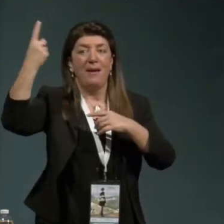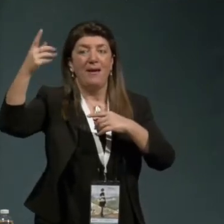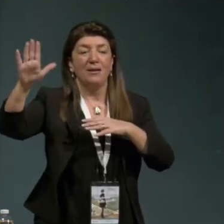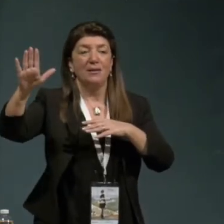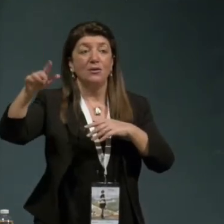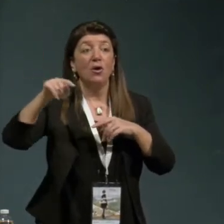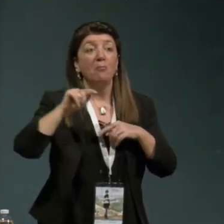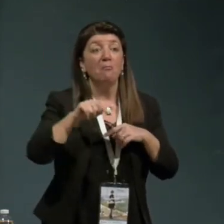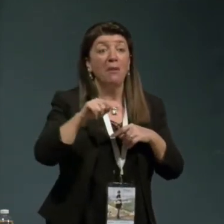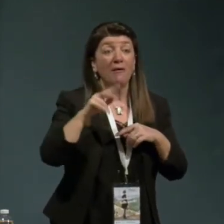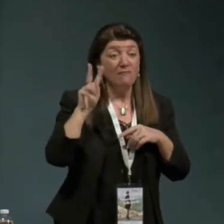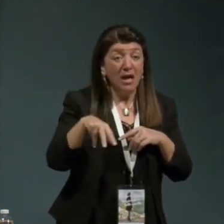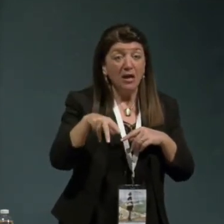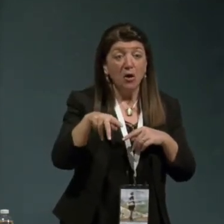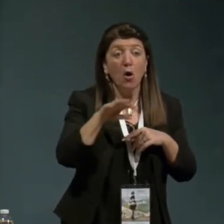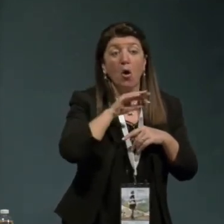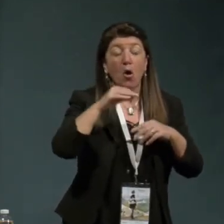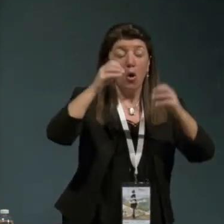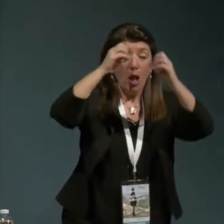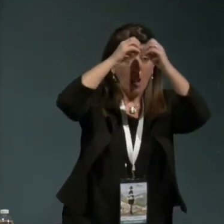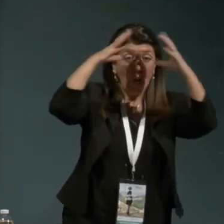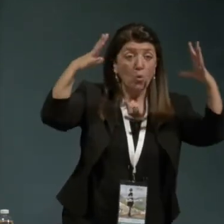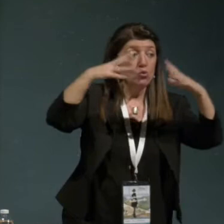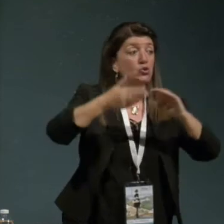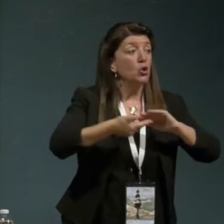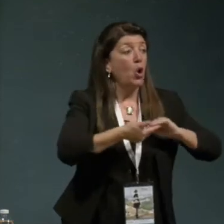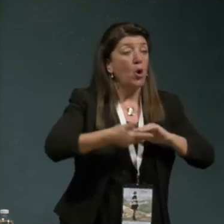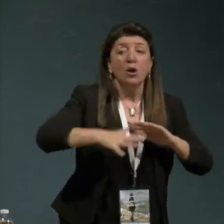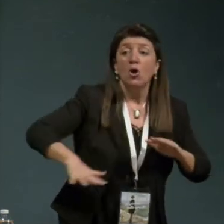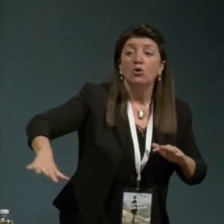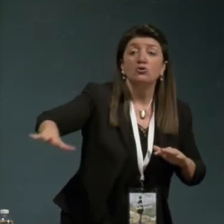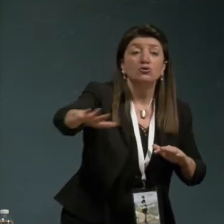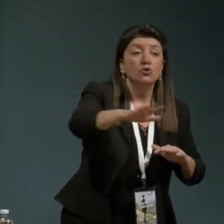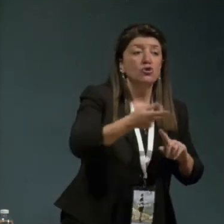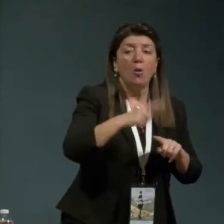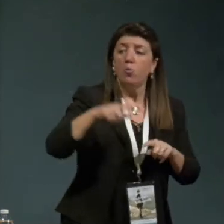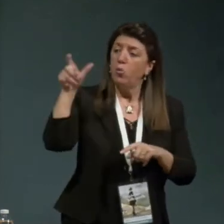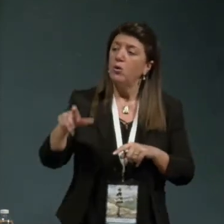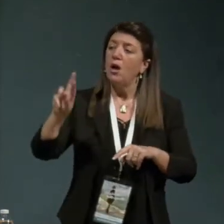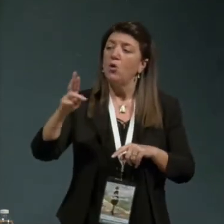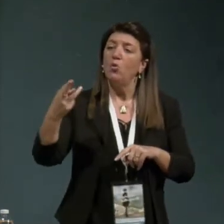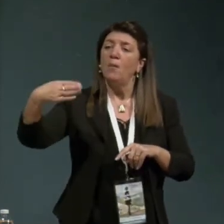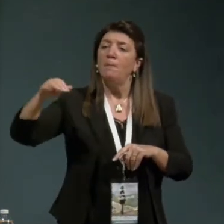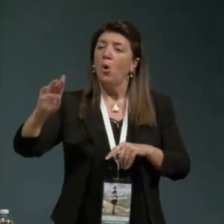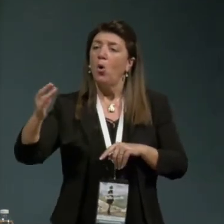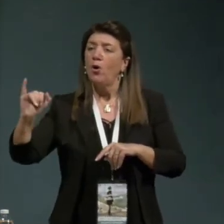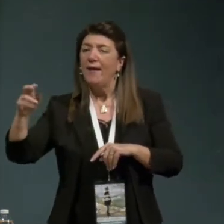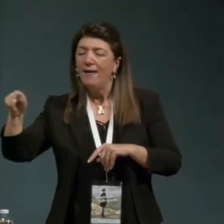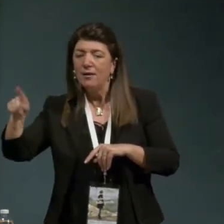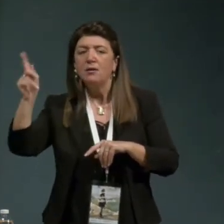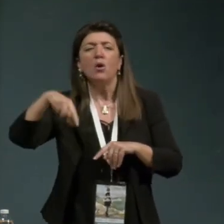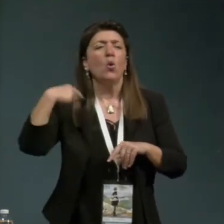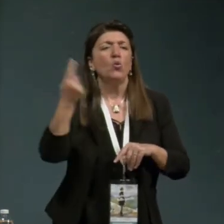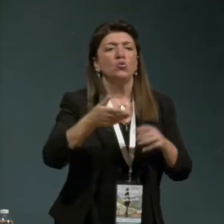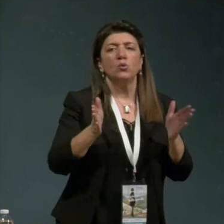'illusione sociologica anche di Raymond Aron di tutta la classe elite